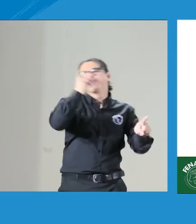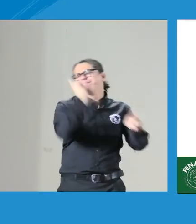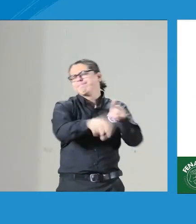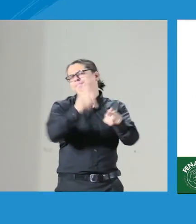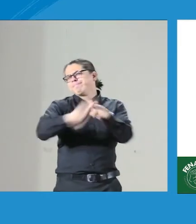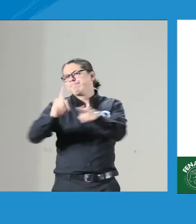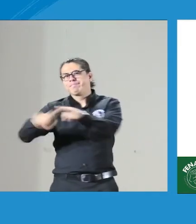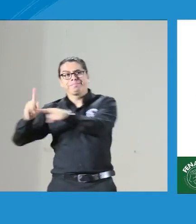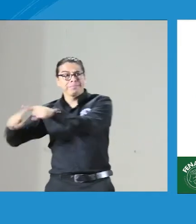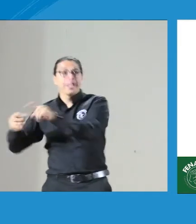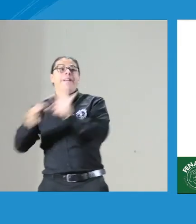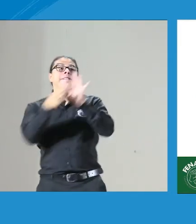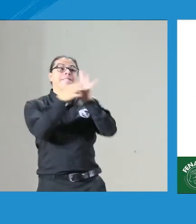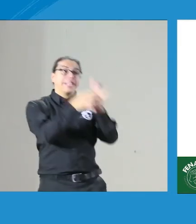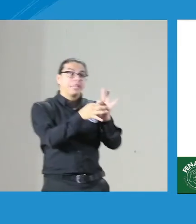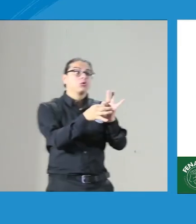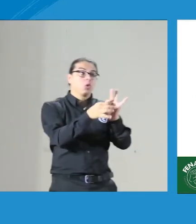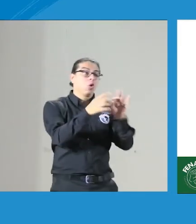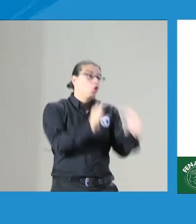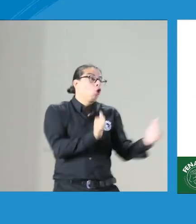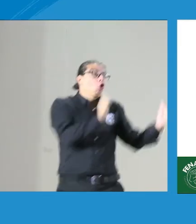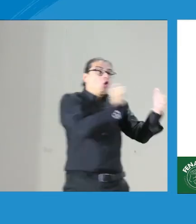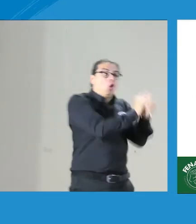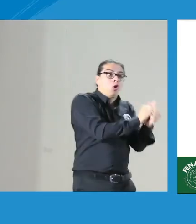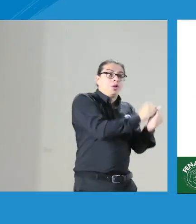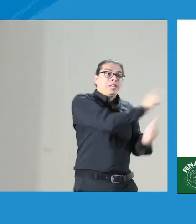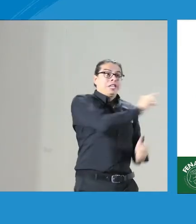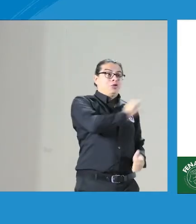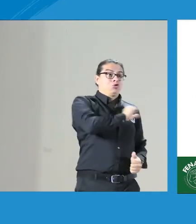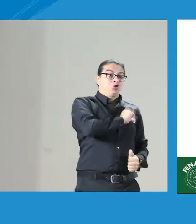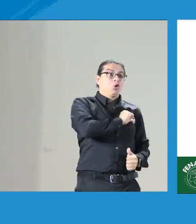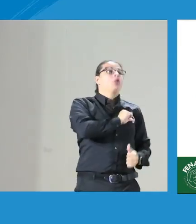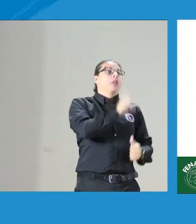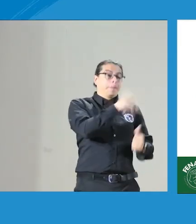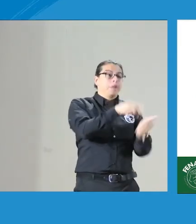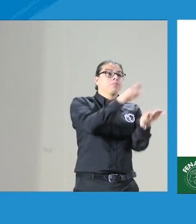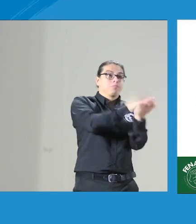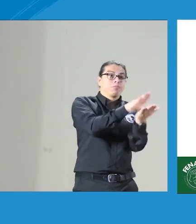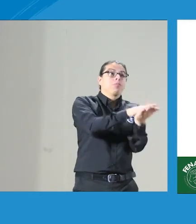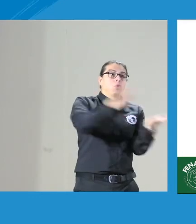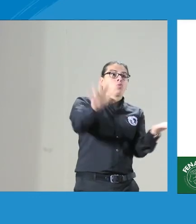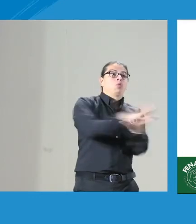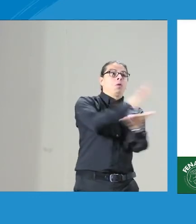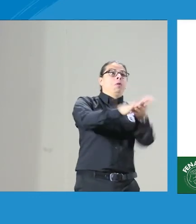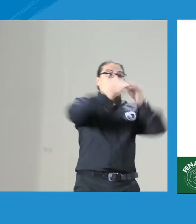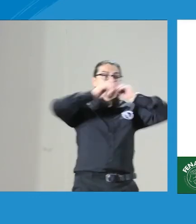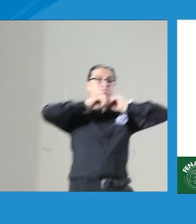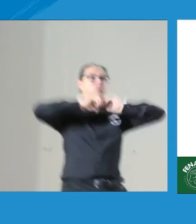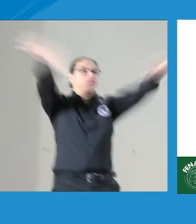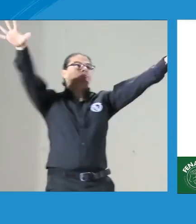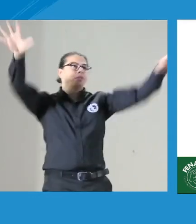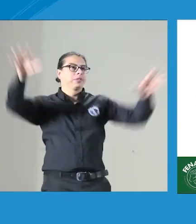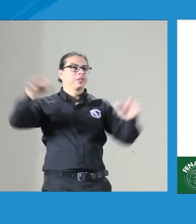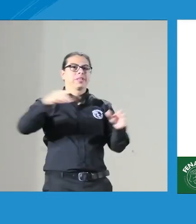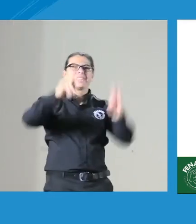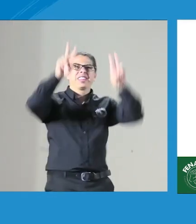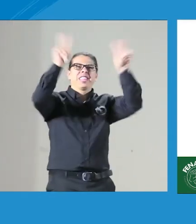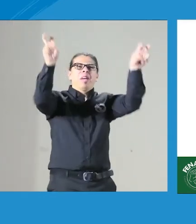está en diferentes documentos Fenascol junto con el XOR también hizo un documento que